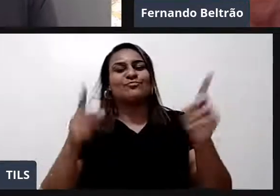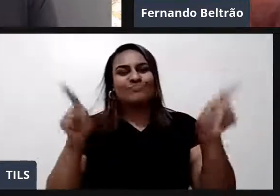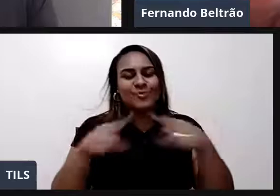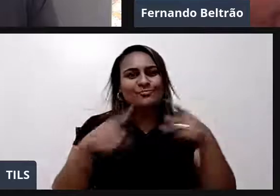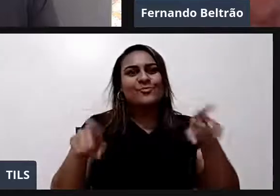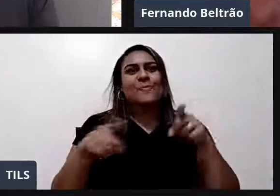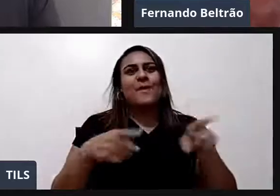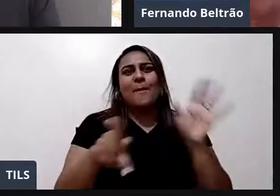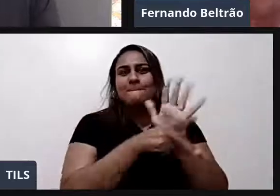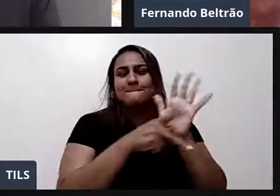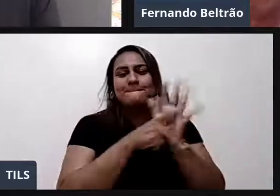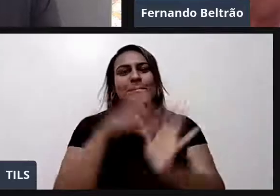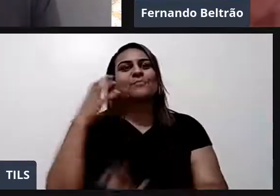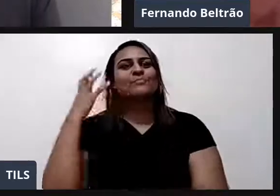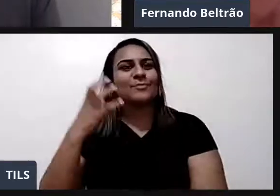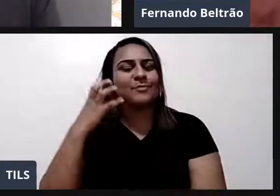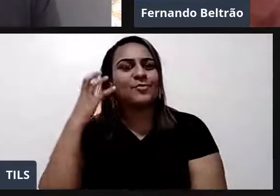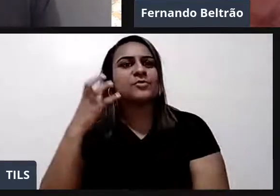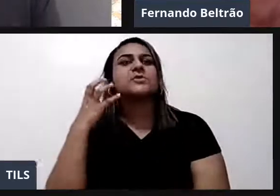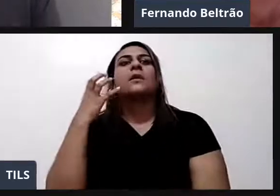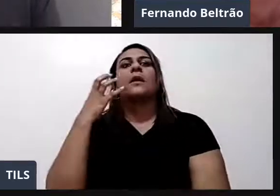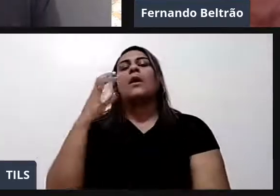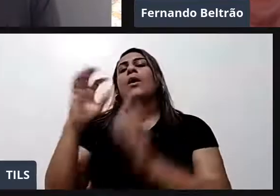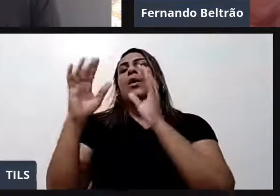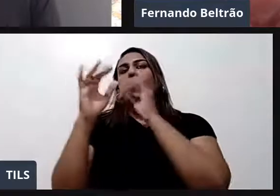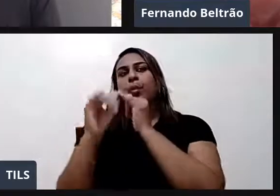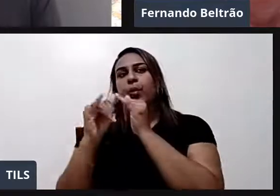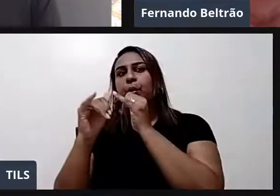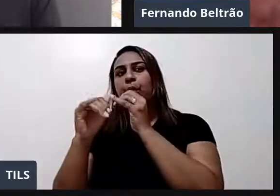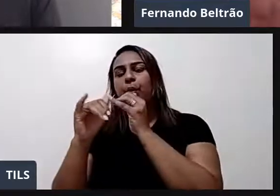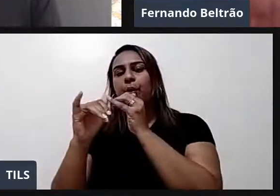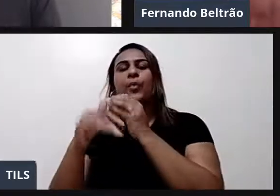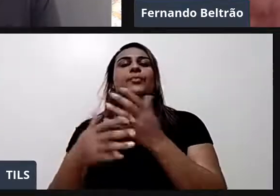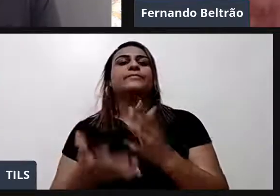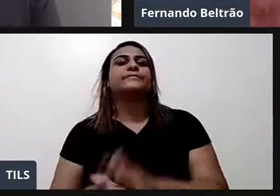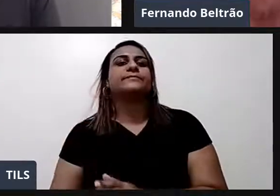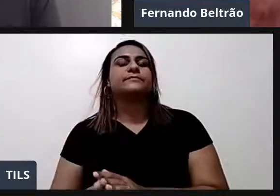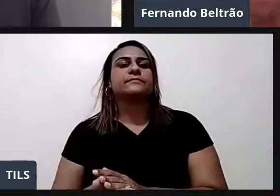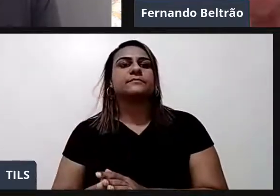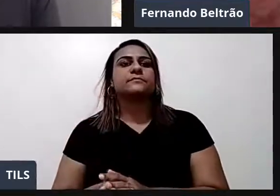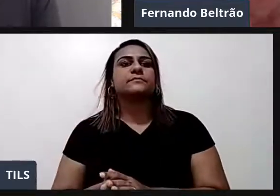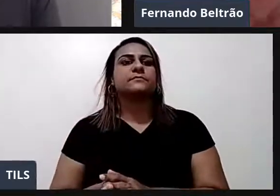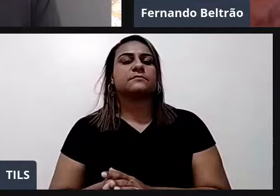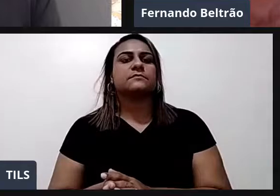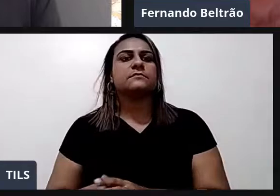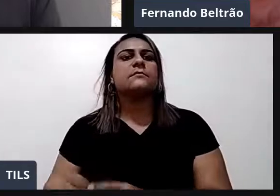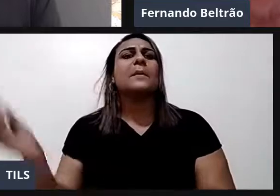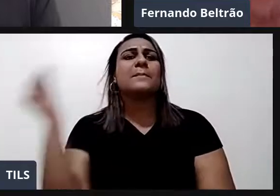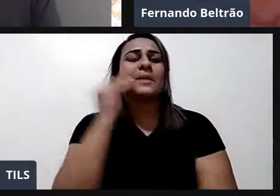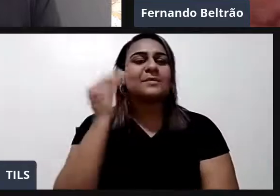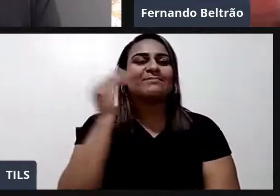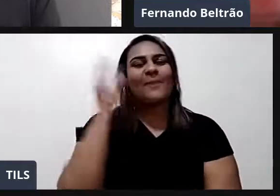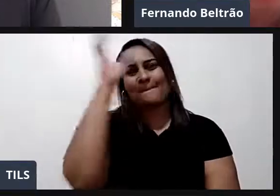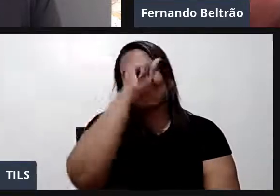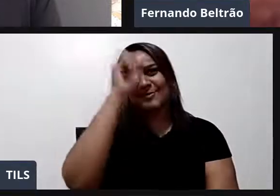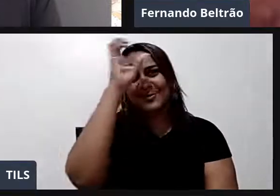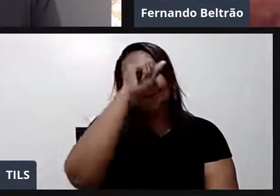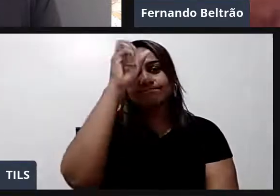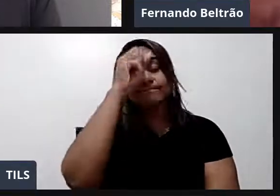sopro da mesma família. Peguei todos eles para tentar aprender alguma coisa. E foi bom. Foi uma experiência